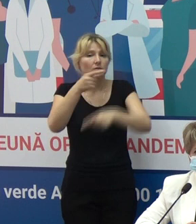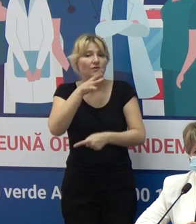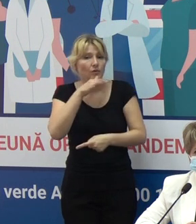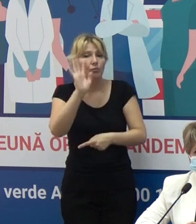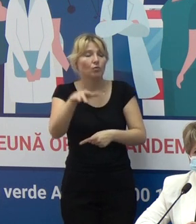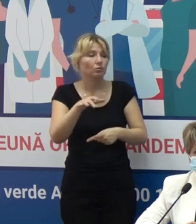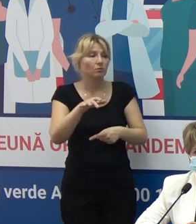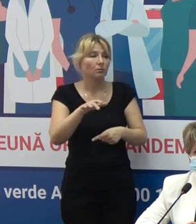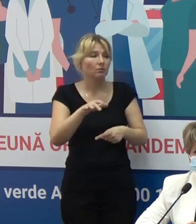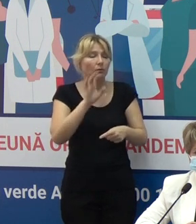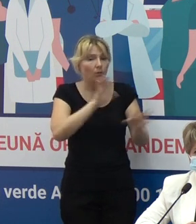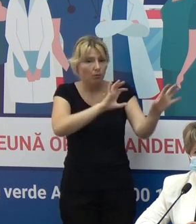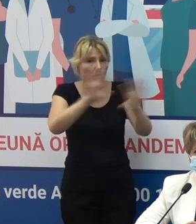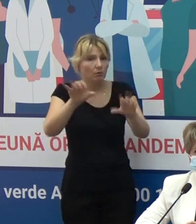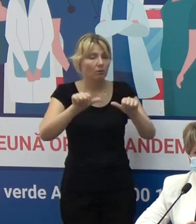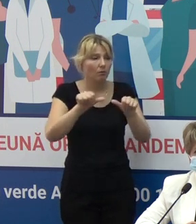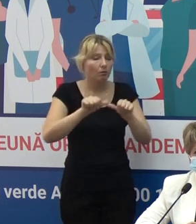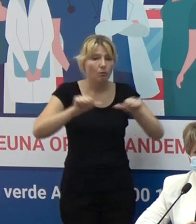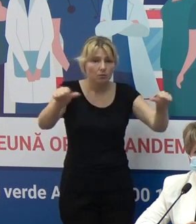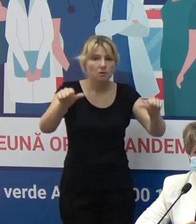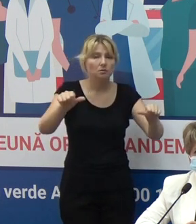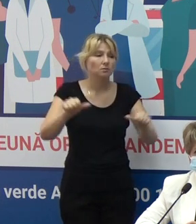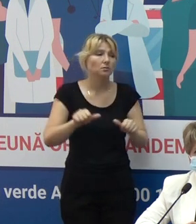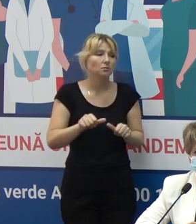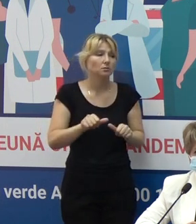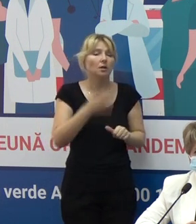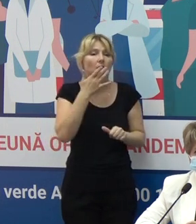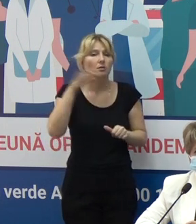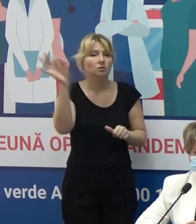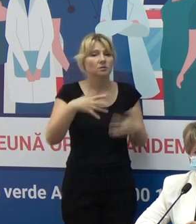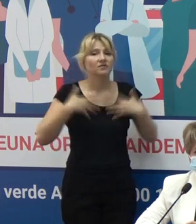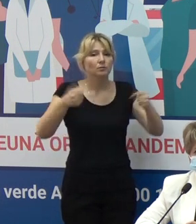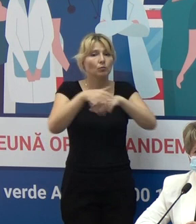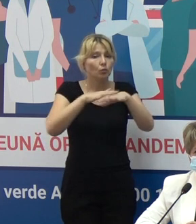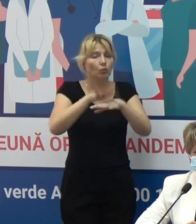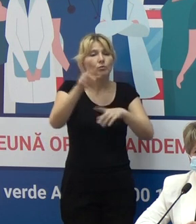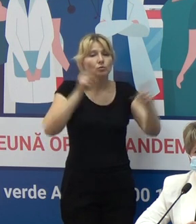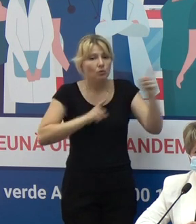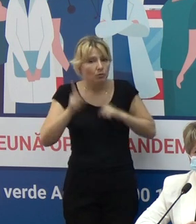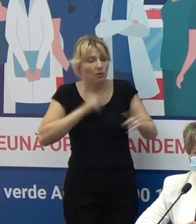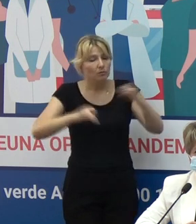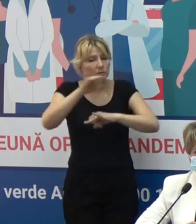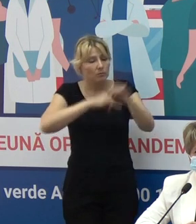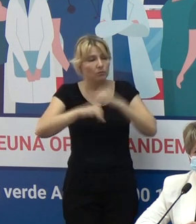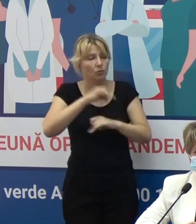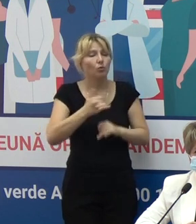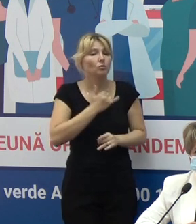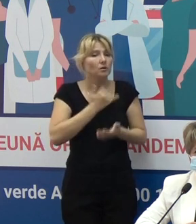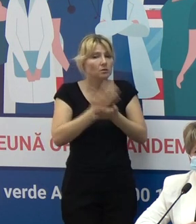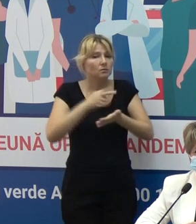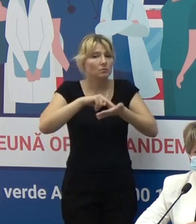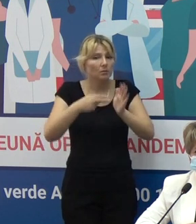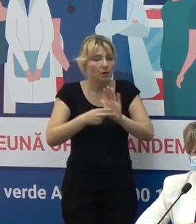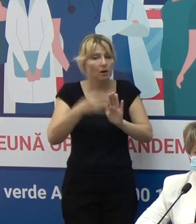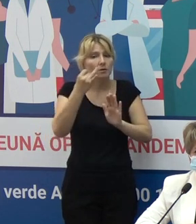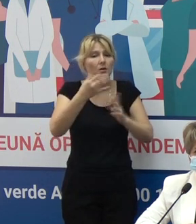organizată și șudința Comisiei Naționale Extraordinare de Suntate Publică. Avem un șir de teritorii